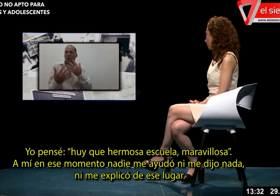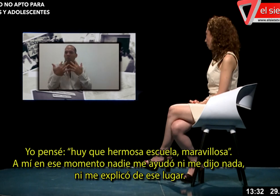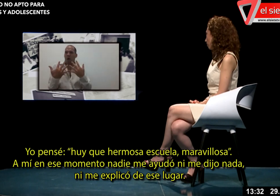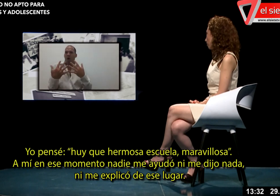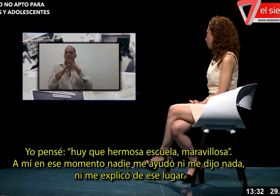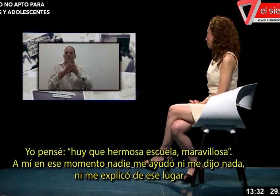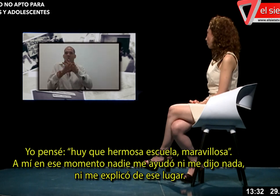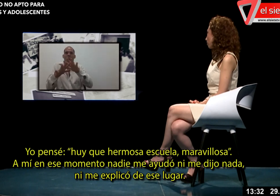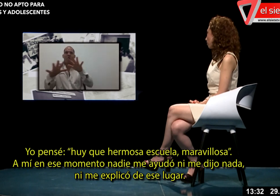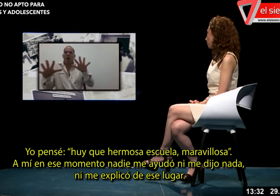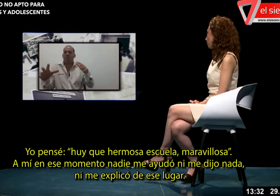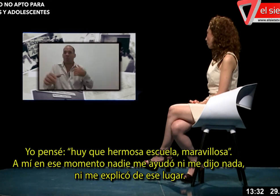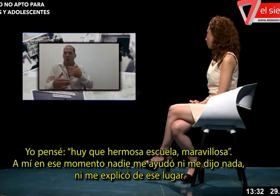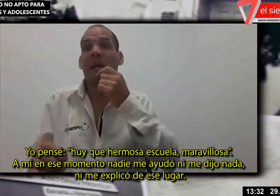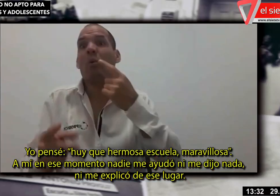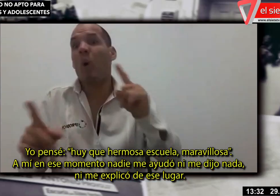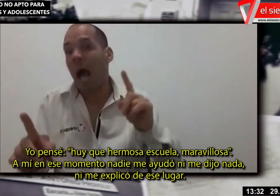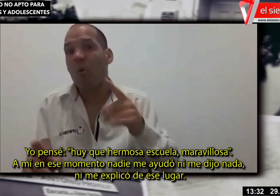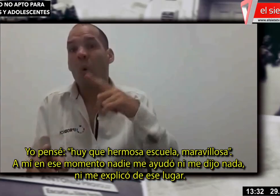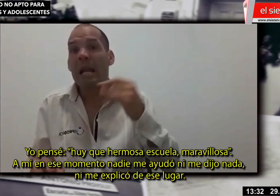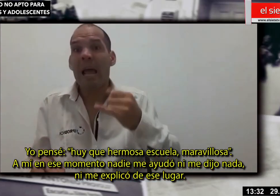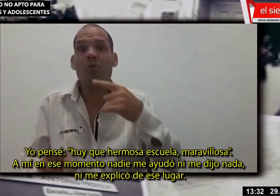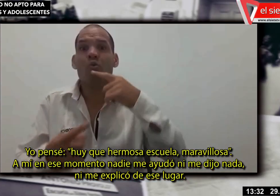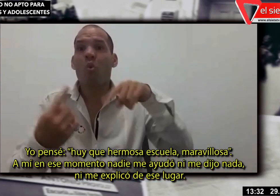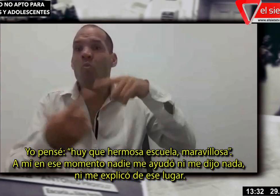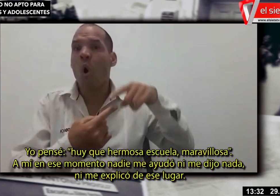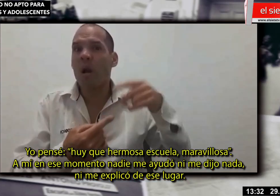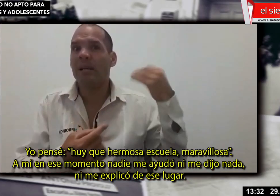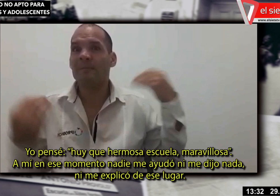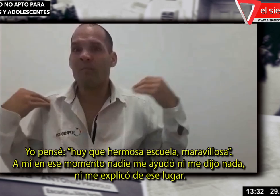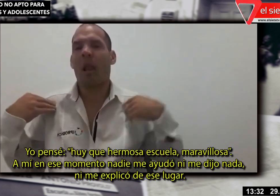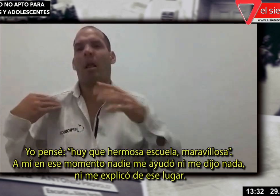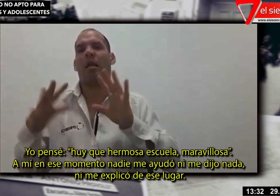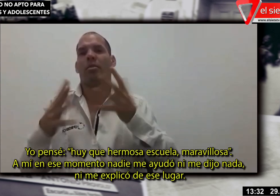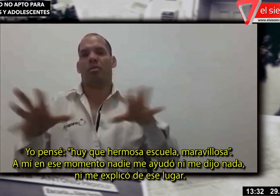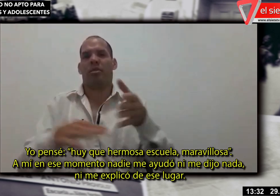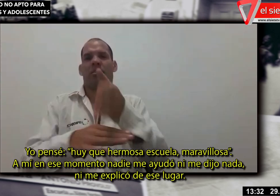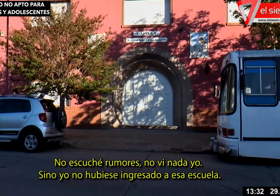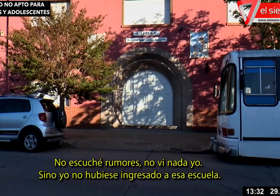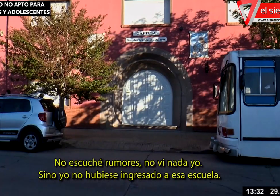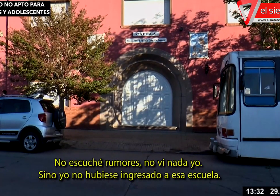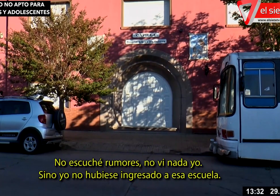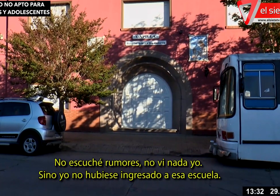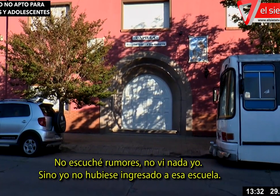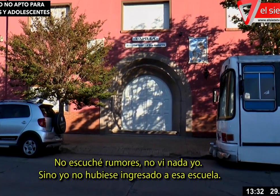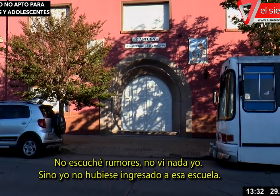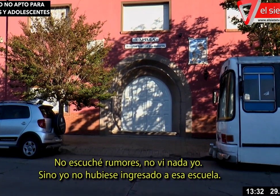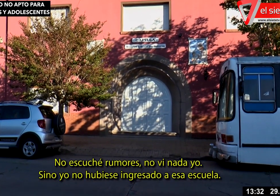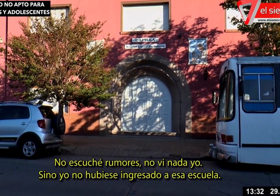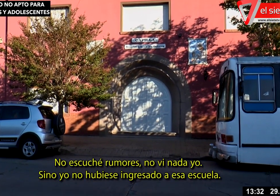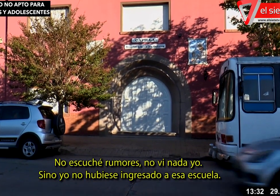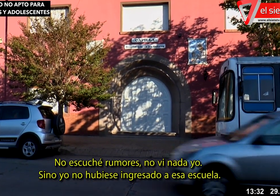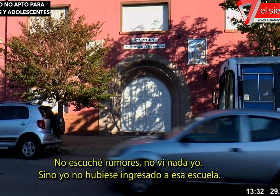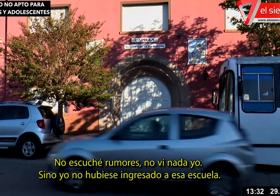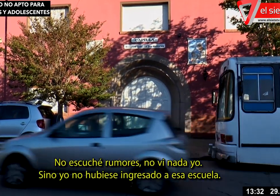escuela. Maravillosa. A mí en ese momento nadie me ayudó ni me dijo nada, me explicó de ese lugar. No escuché rumores, no vi